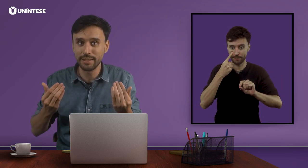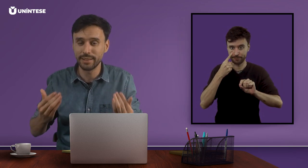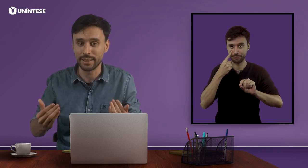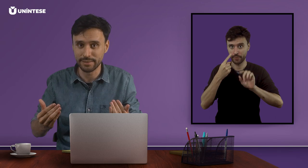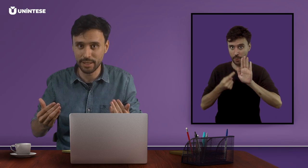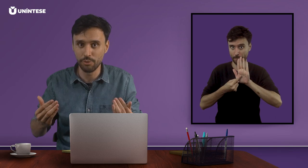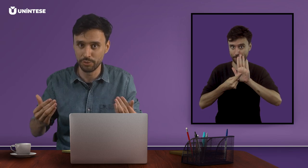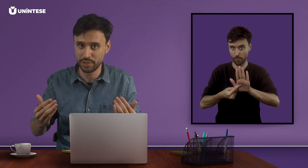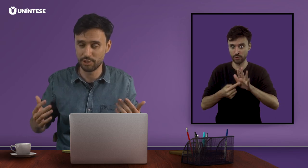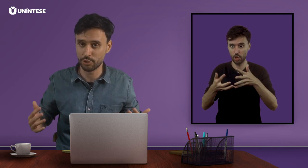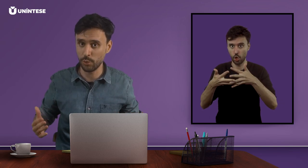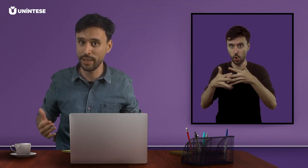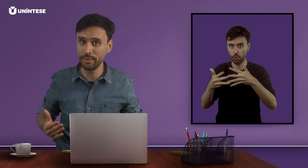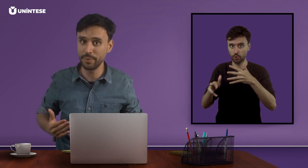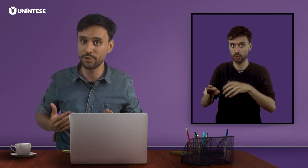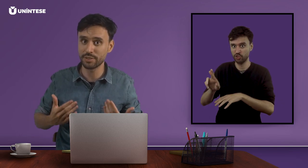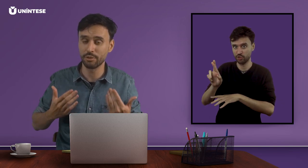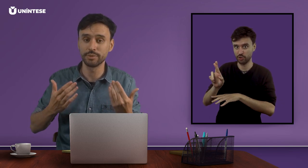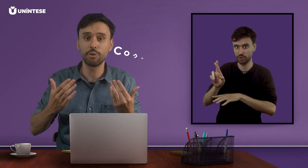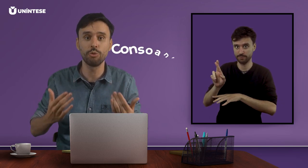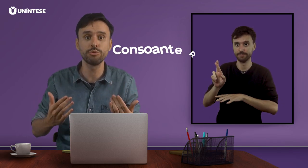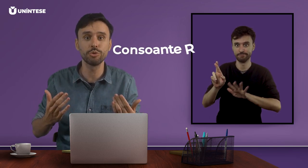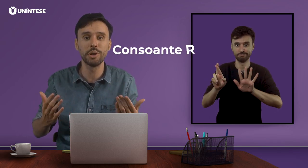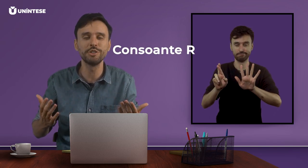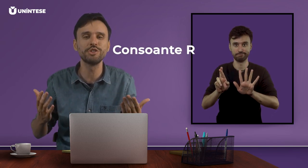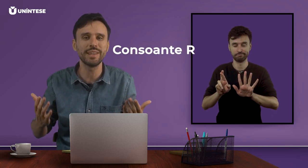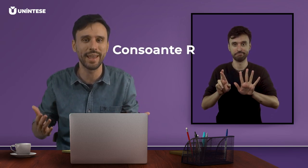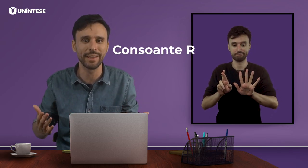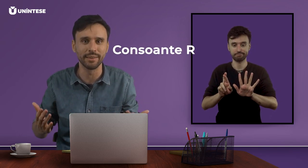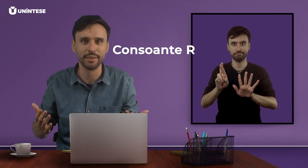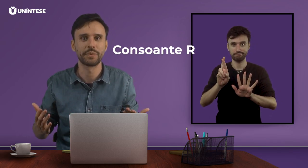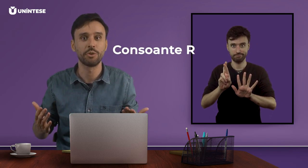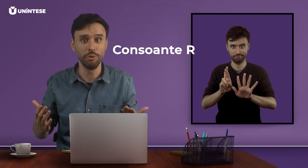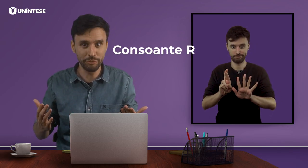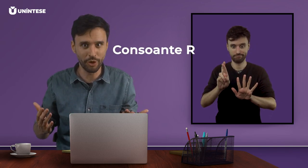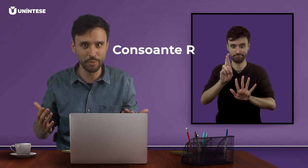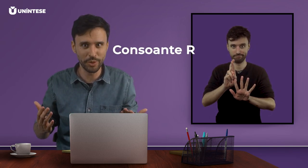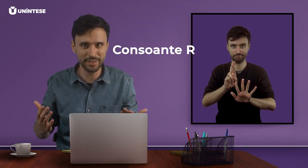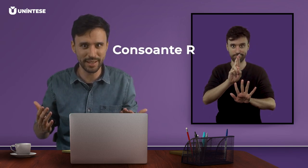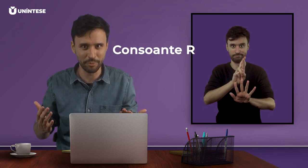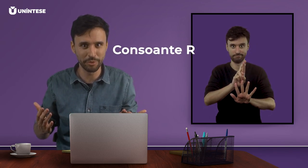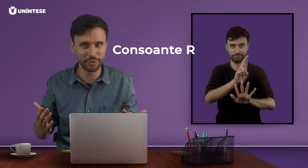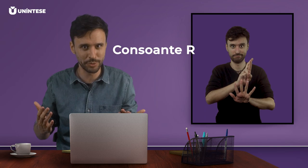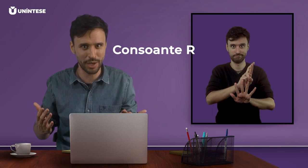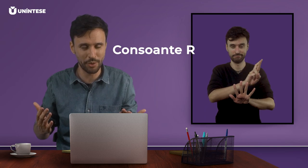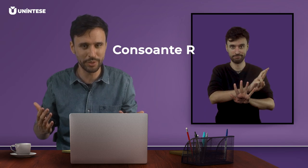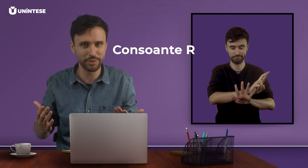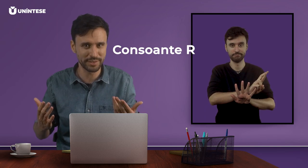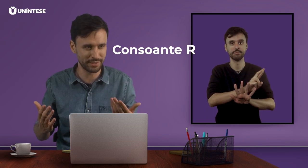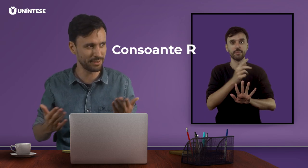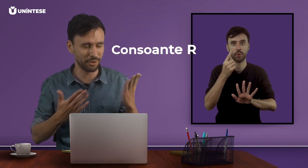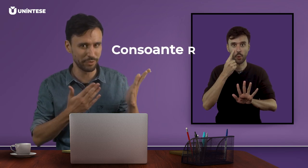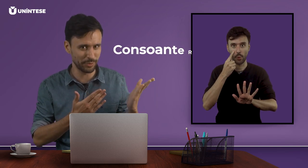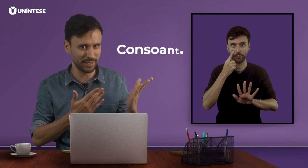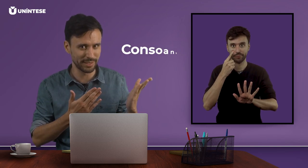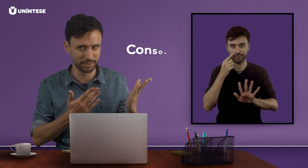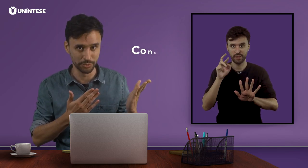aliteração, ou seja, a sua repetição da consoante R, conforme o exemplo visual que vocês estão visualizando.